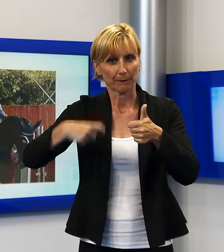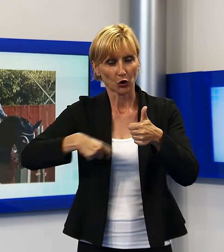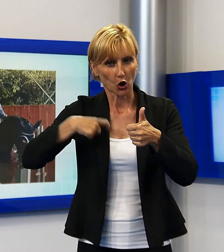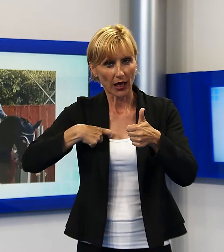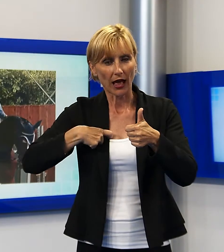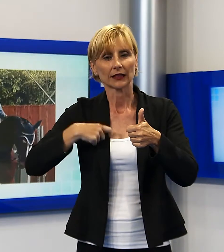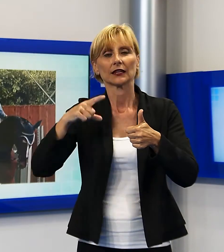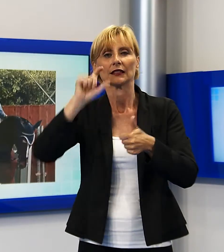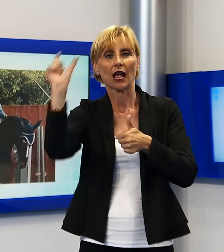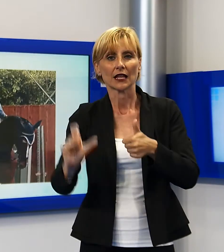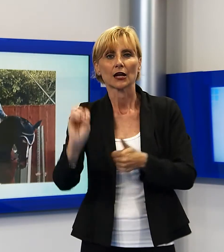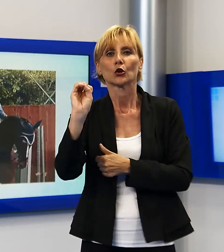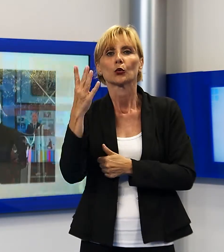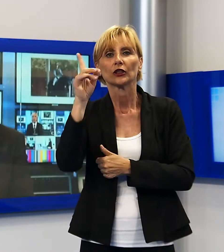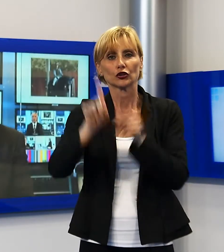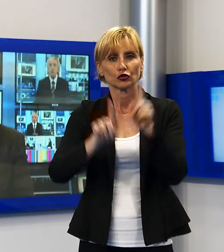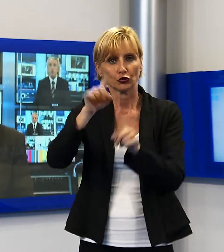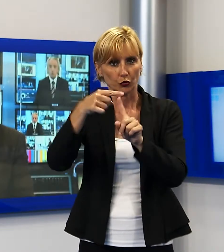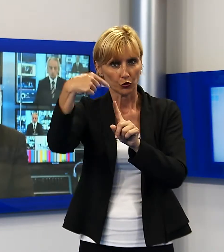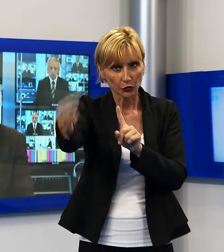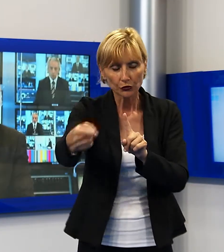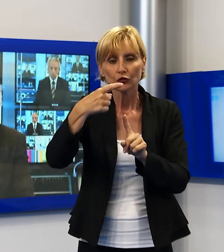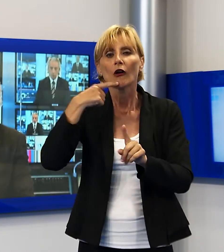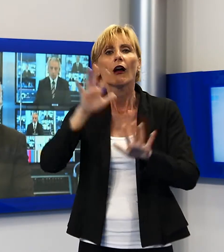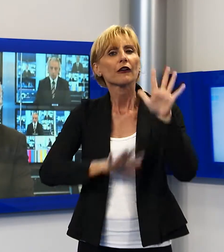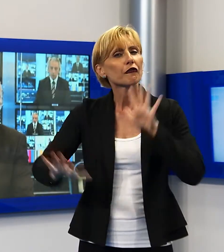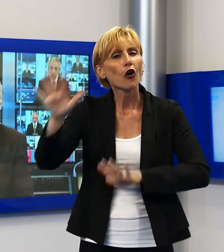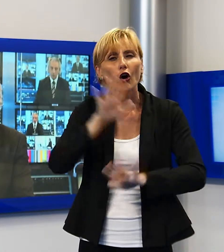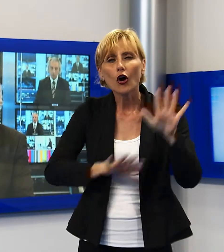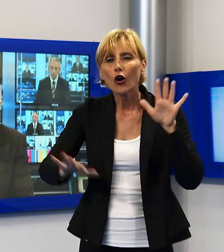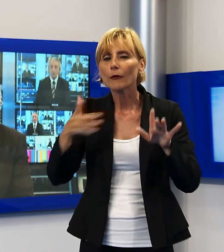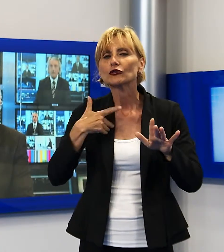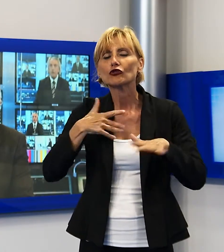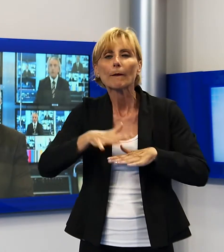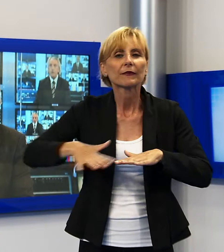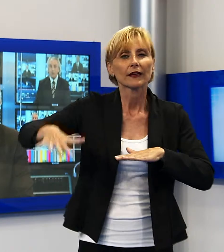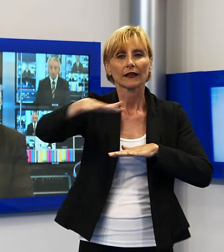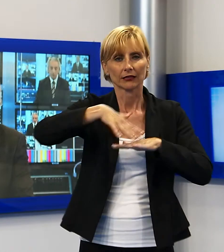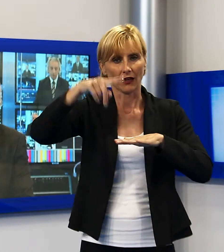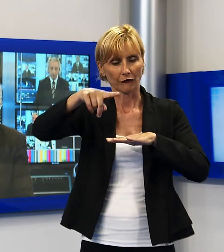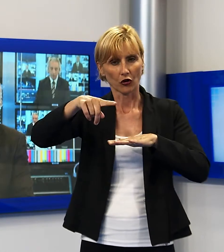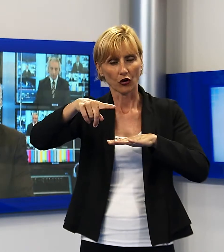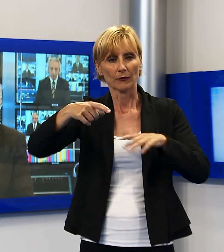giugno. Tutte le informazioni sono disponibili su internet, sulla piattaforma di crowdfunding Eppela.